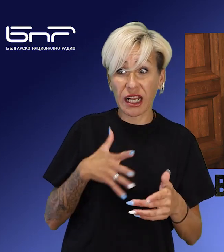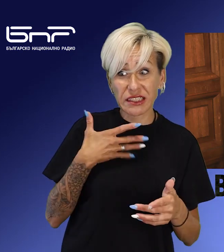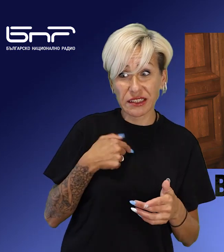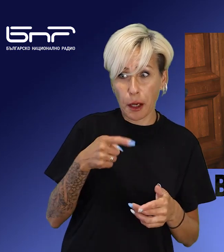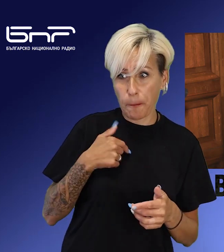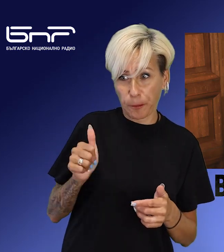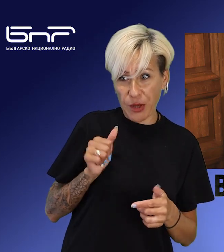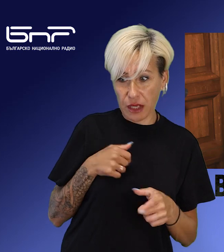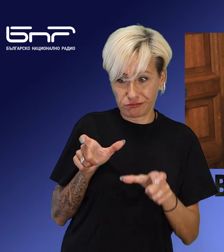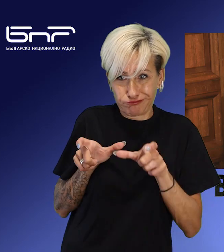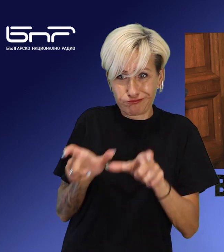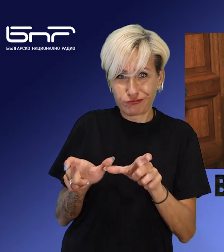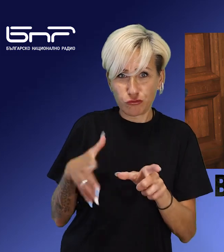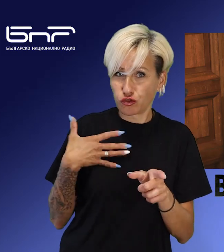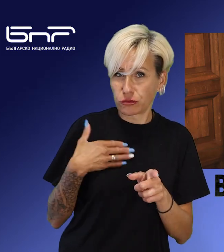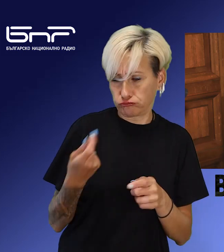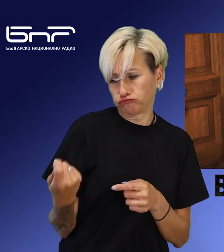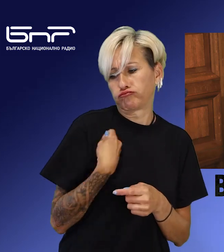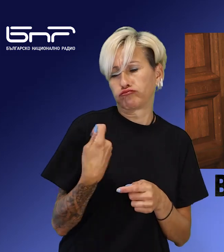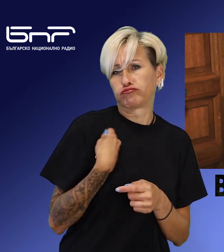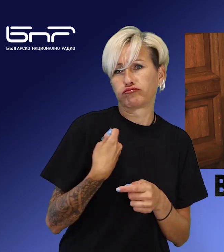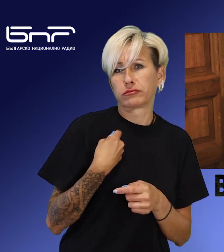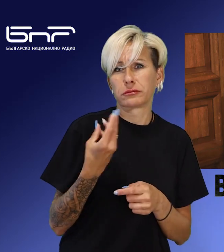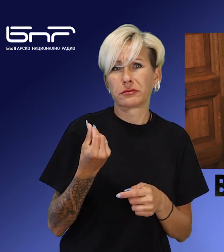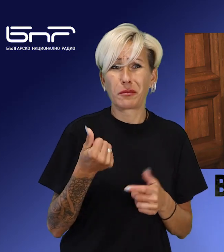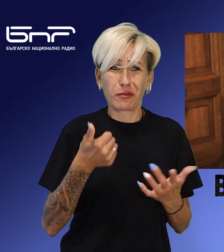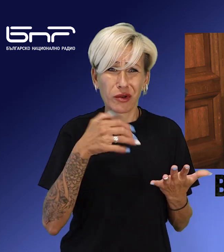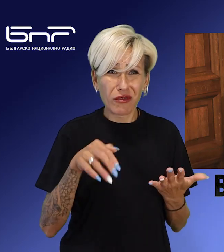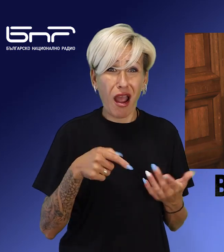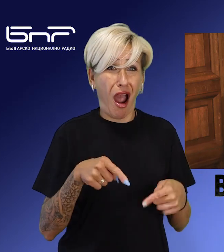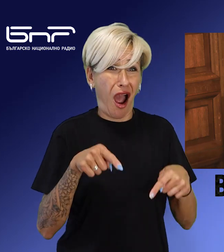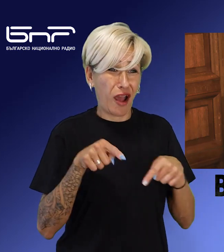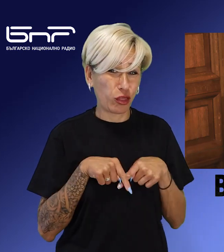бизнесмена Георгий Гатев обясни. Разпитът беше във връзка за салното случаи,